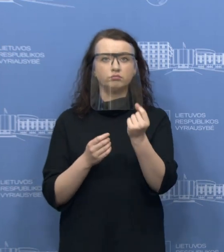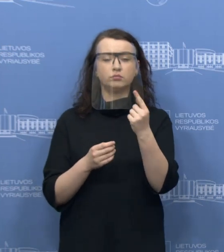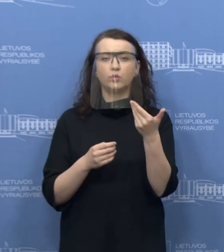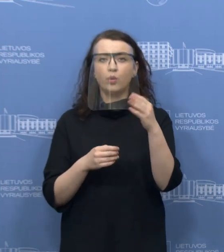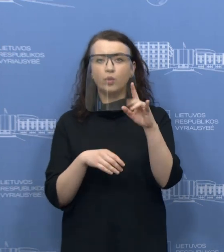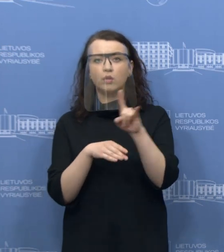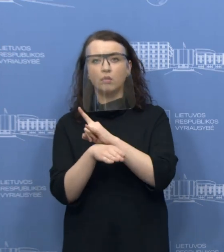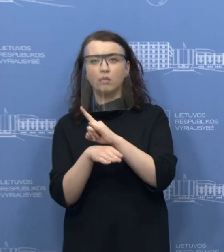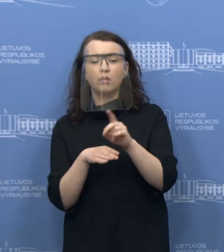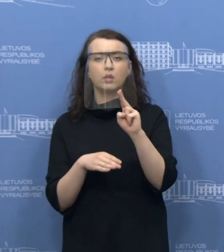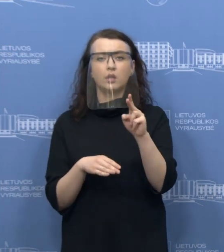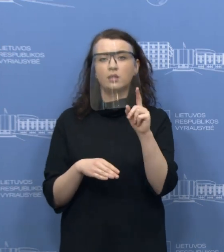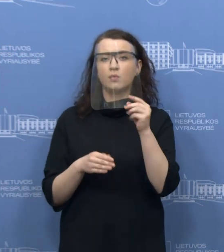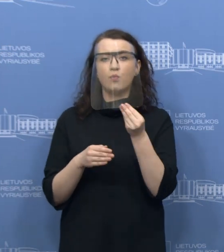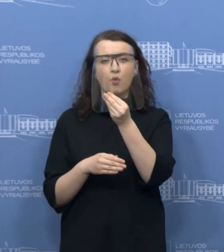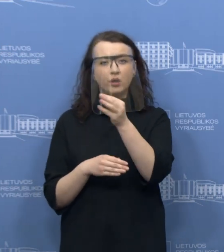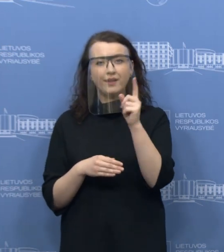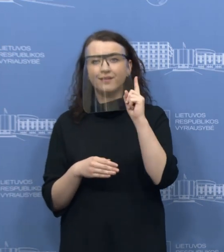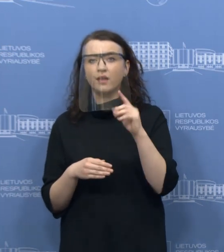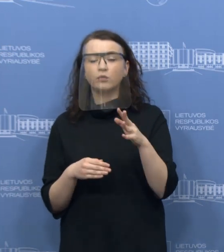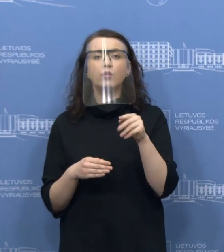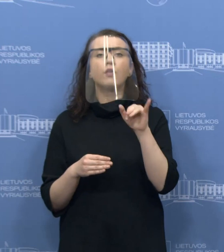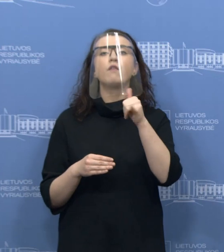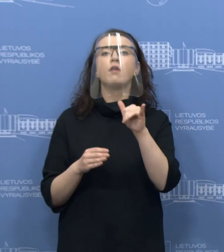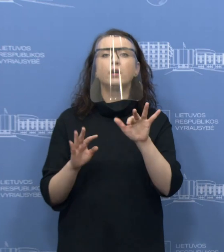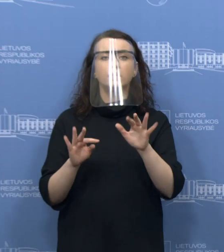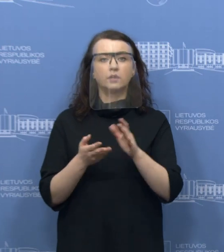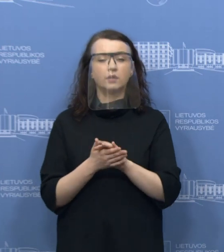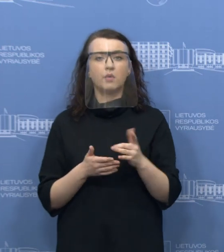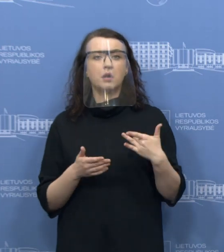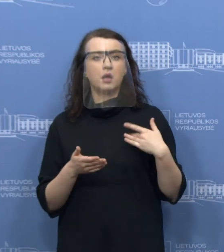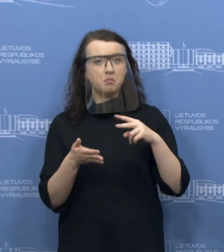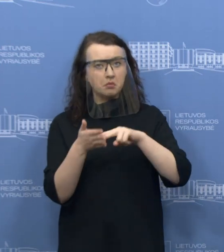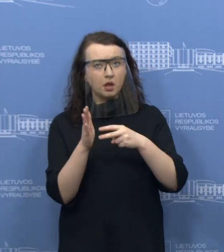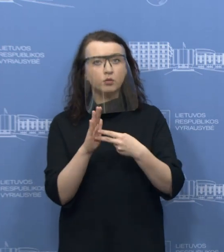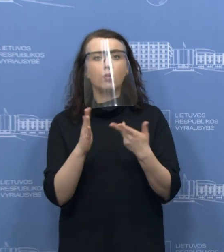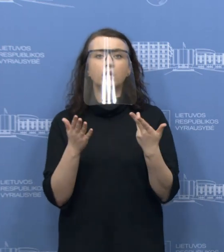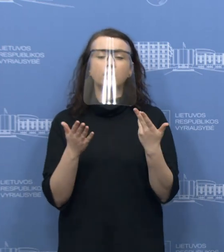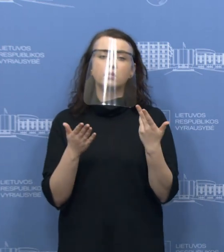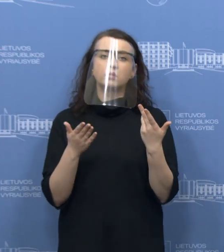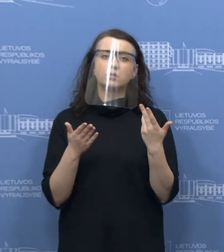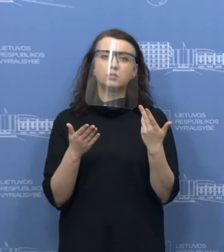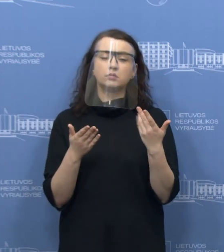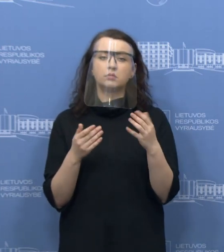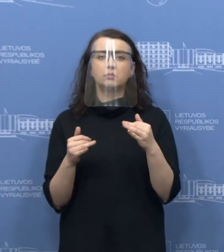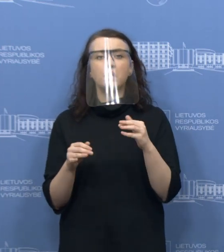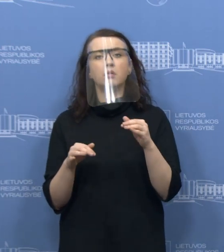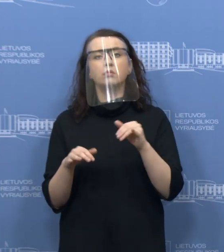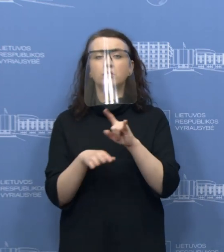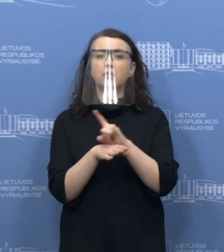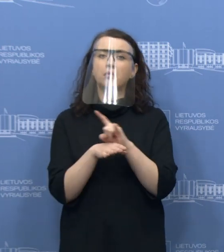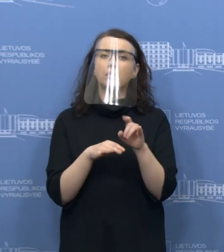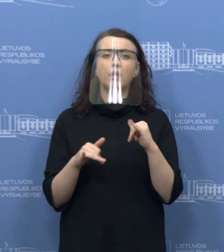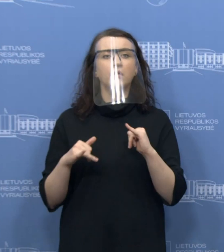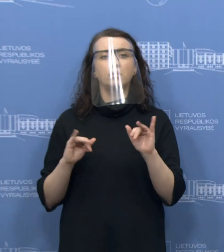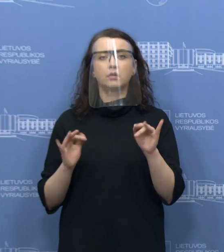mokesčių? Kaip vertina tikimybę tokia ir galbūt planuojate tam tikrą mastą žmonių, kurie nesumokės mokesčių?